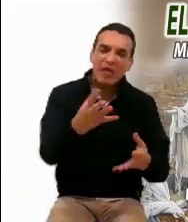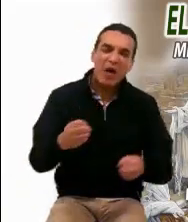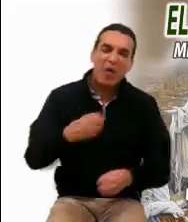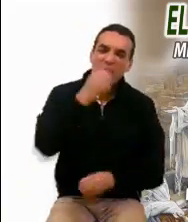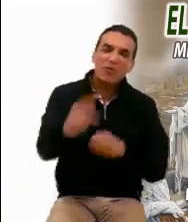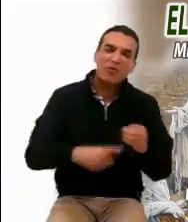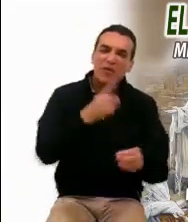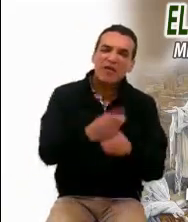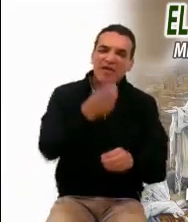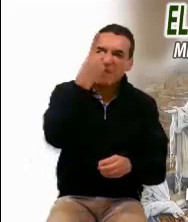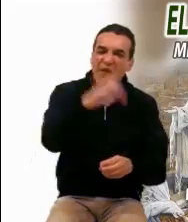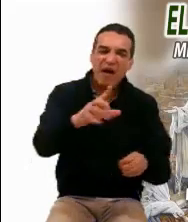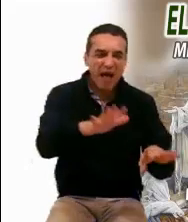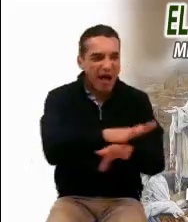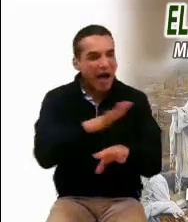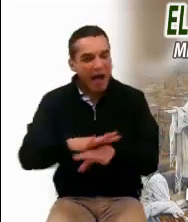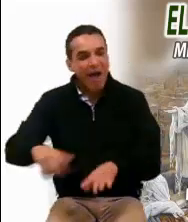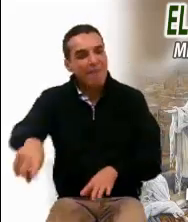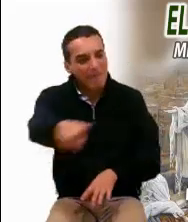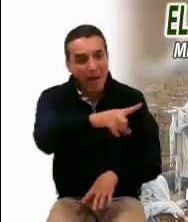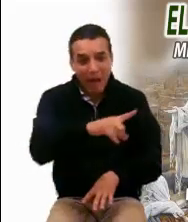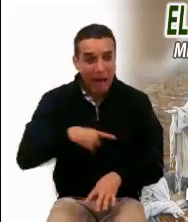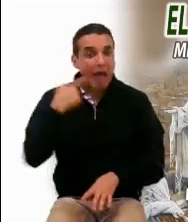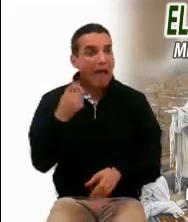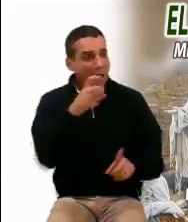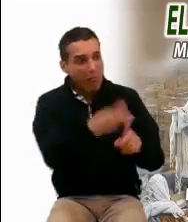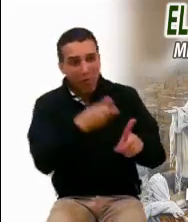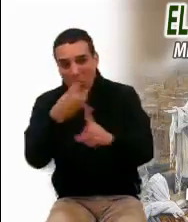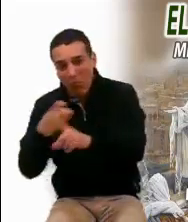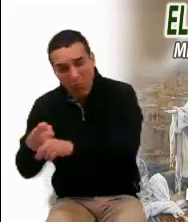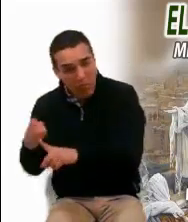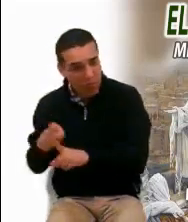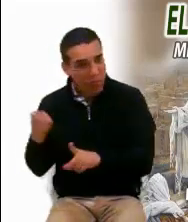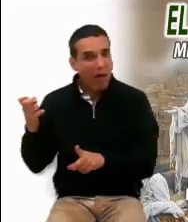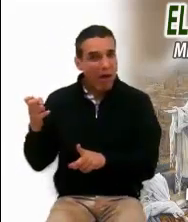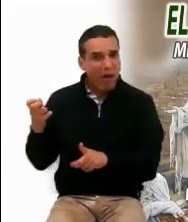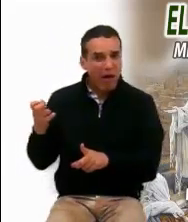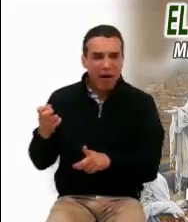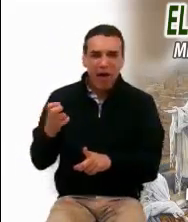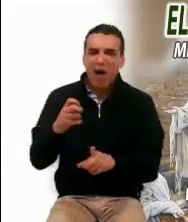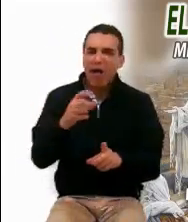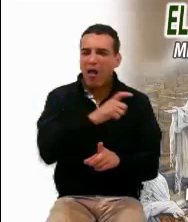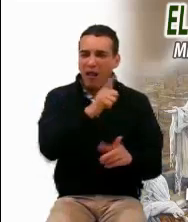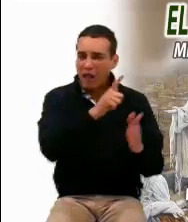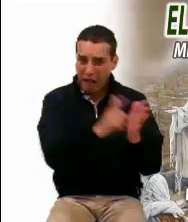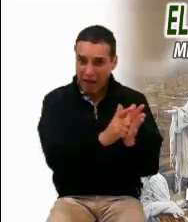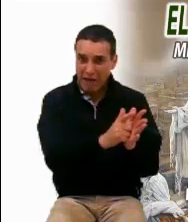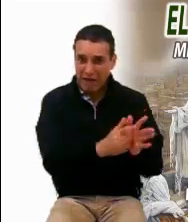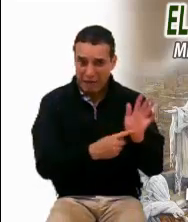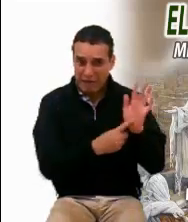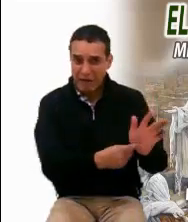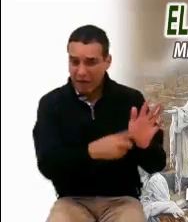conversión. No viene a criticar, no viene a quitar leyes,